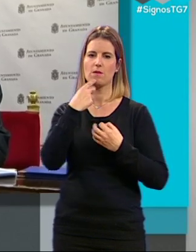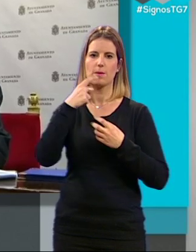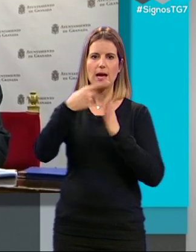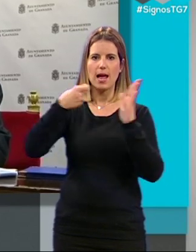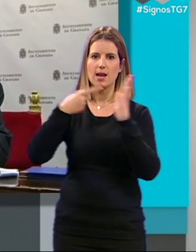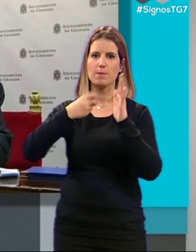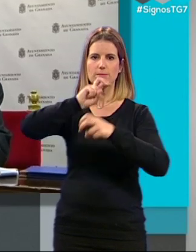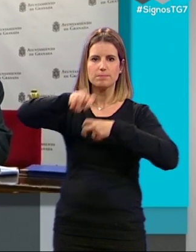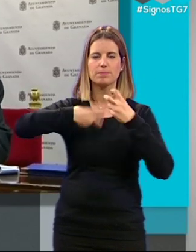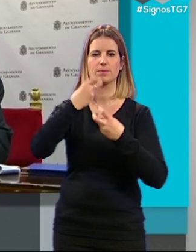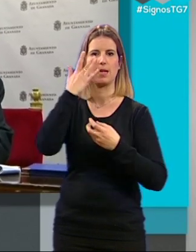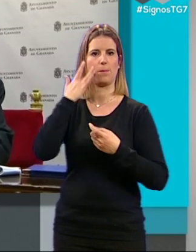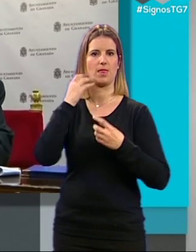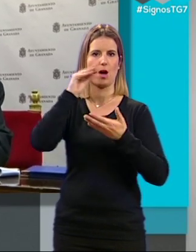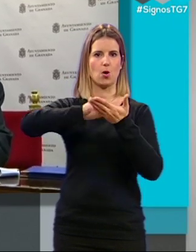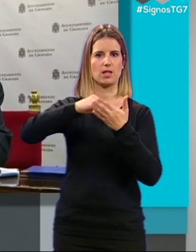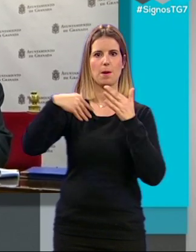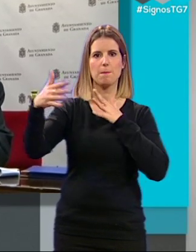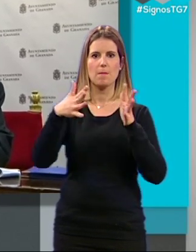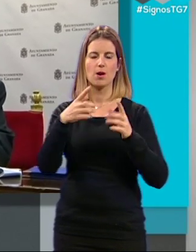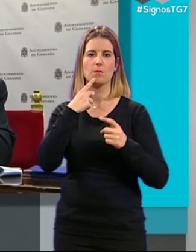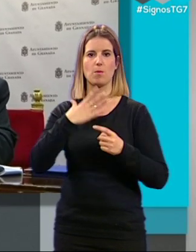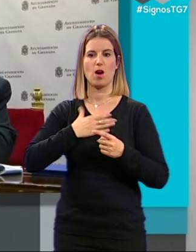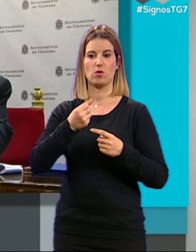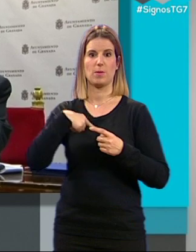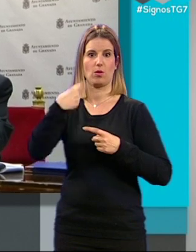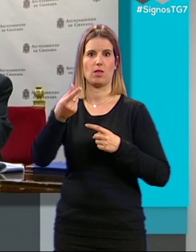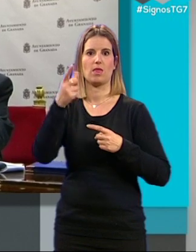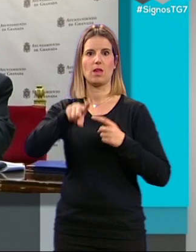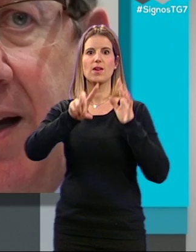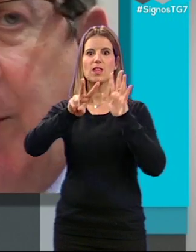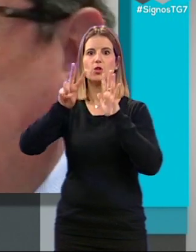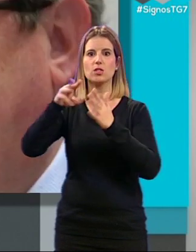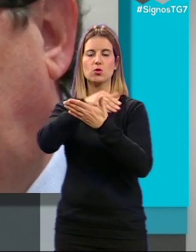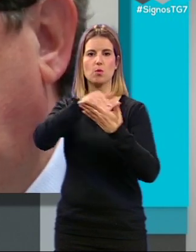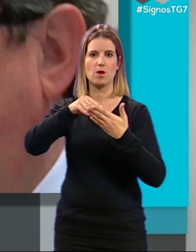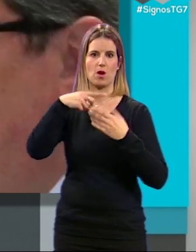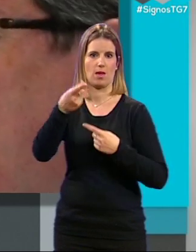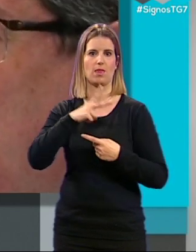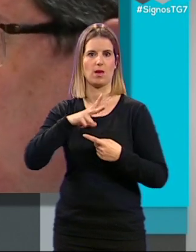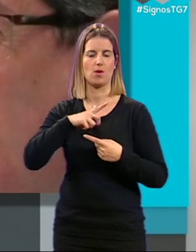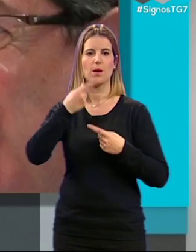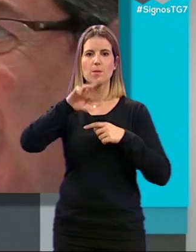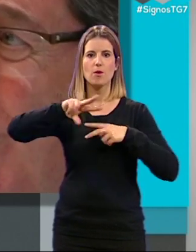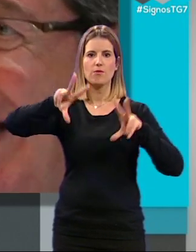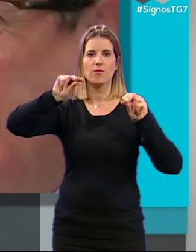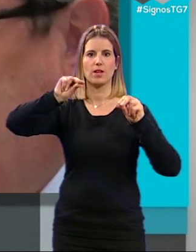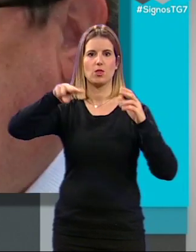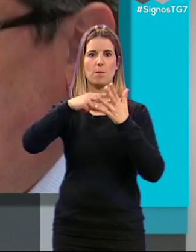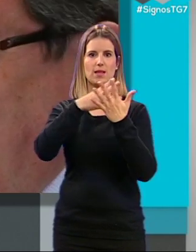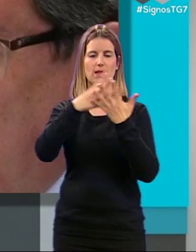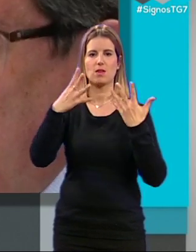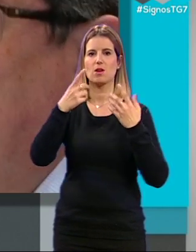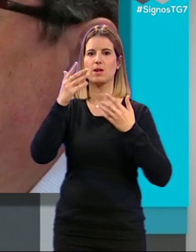volviendo a realizar una limpieza en marzo, que al ayuntamiento se le deben 188 millones y que se terminó 2019 con un remanente de tesorería